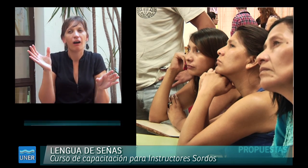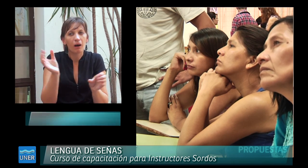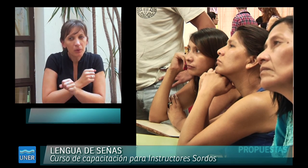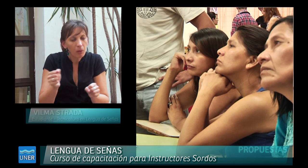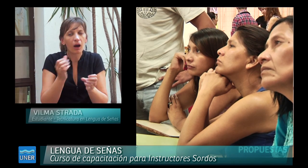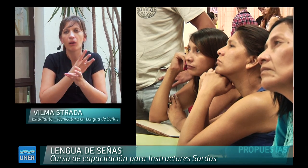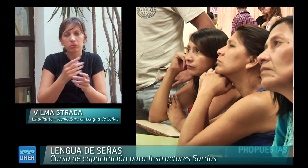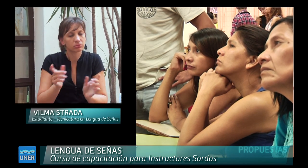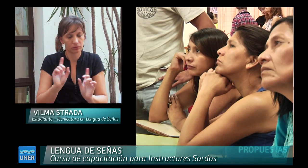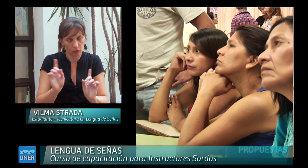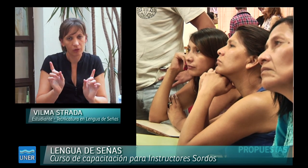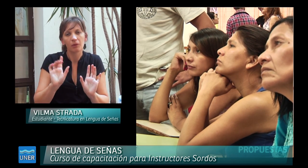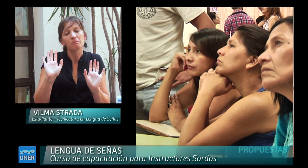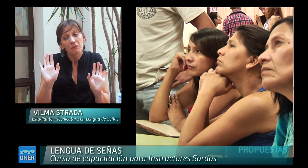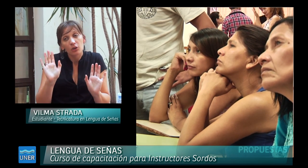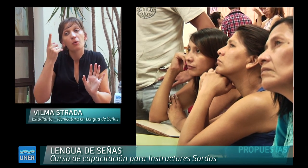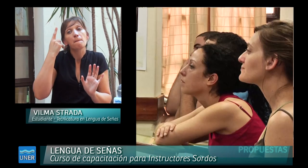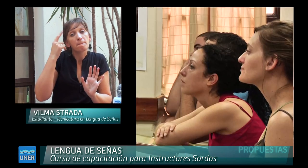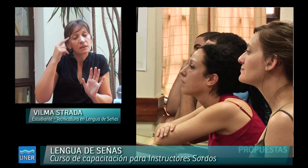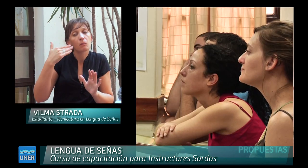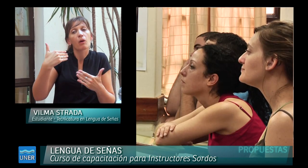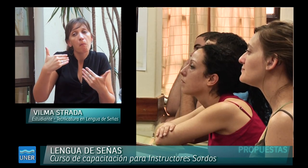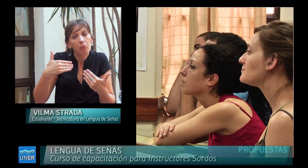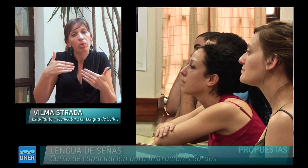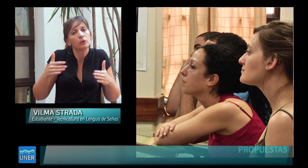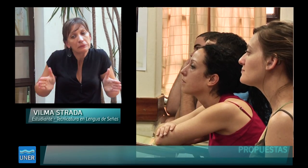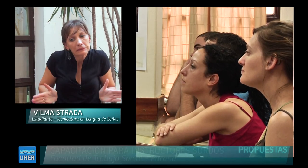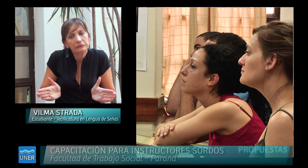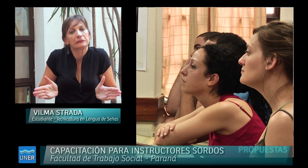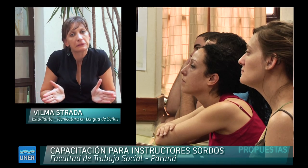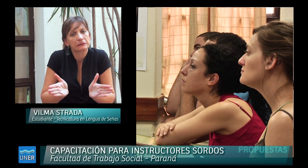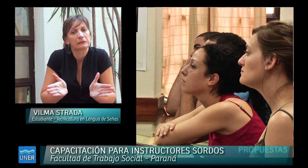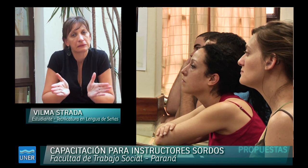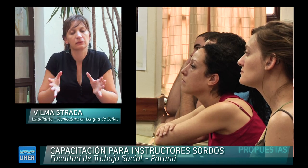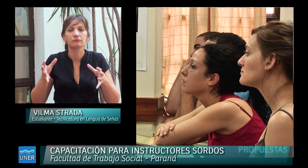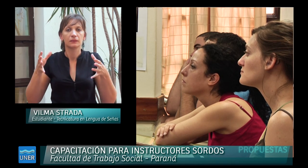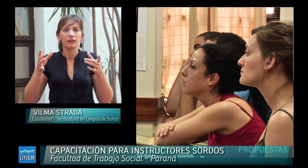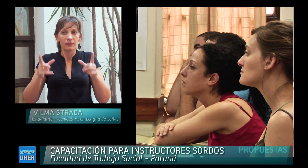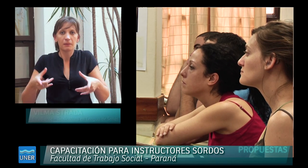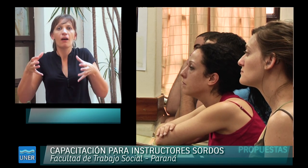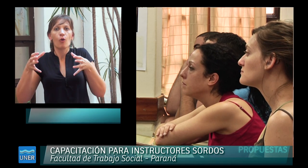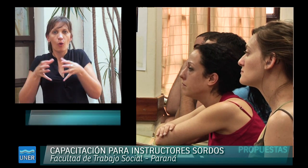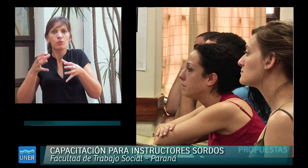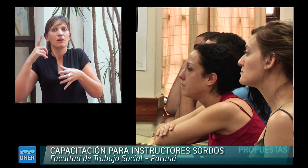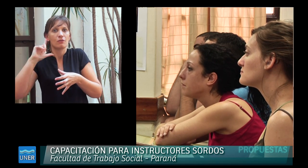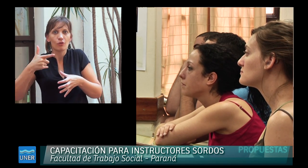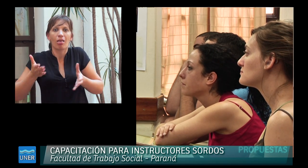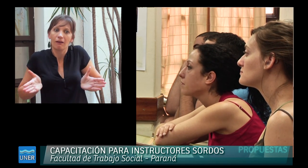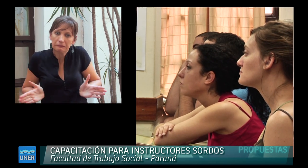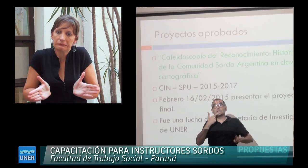bien no es una cosa que esté acabada ni esté cerrada, pero es algo que yo creo que lo vamos a poder ir empujando y que la propia comunidad sorda nos